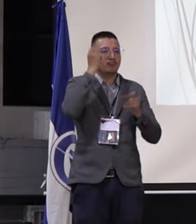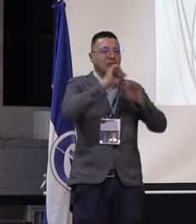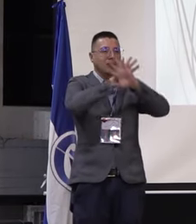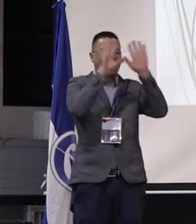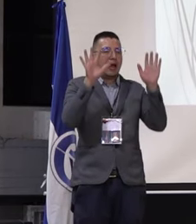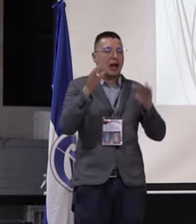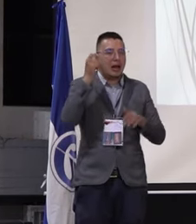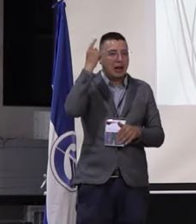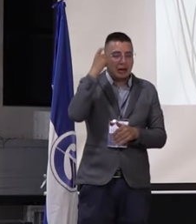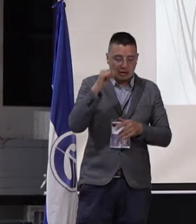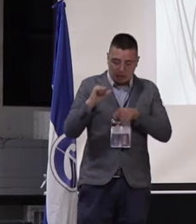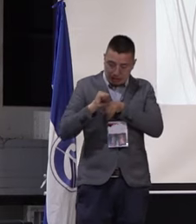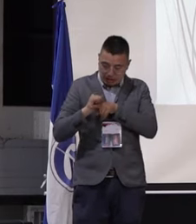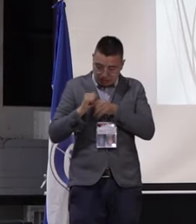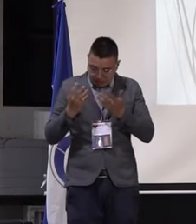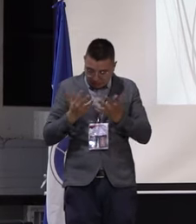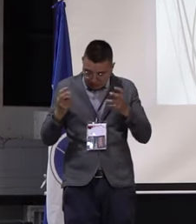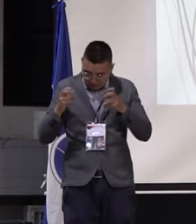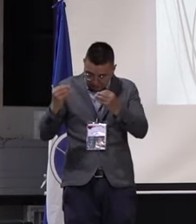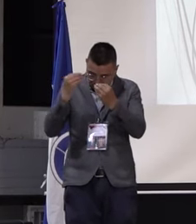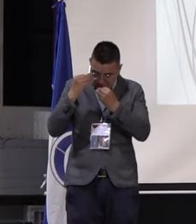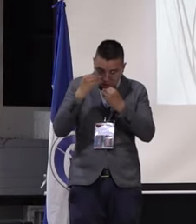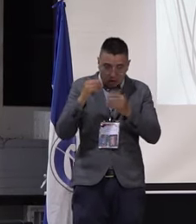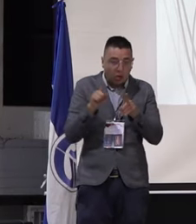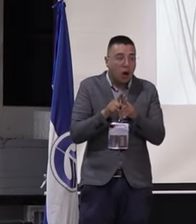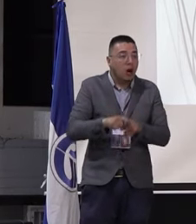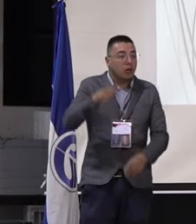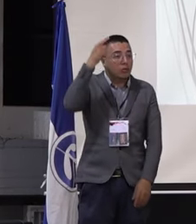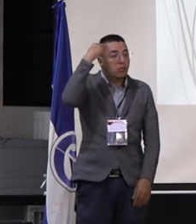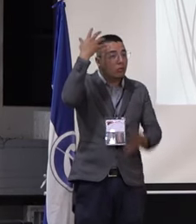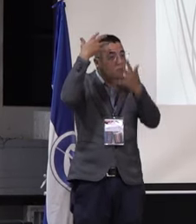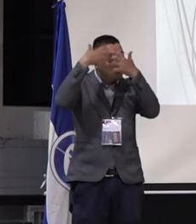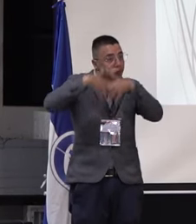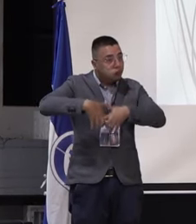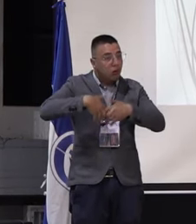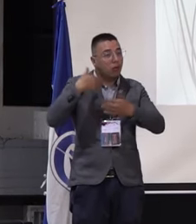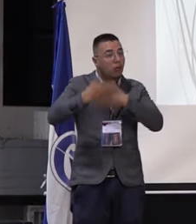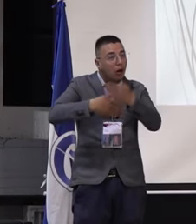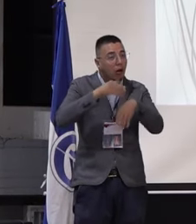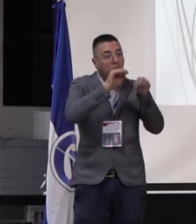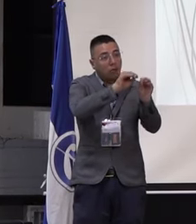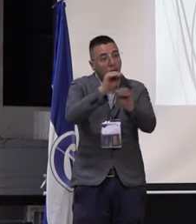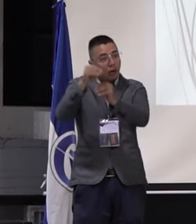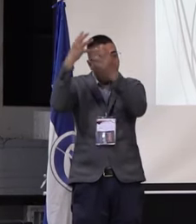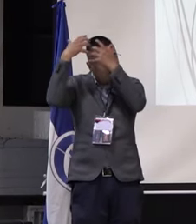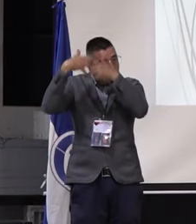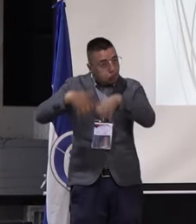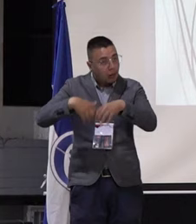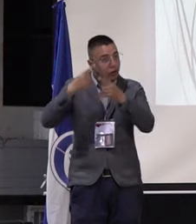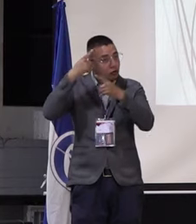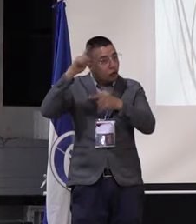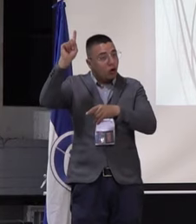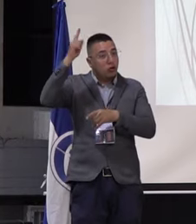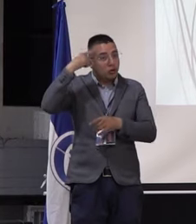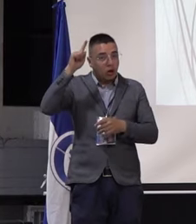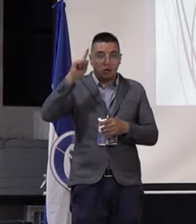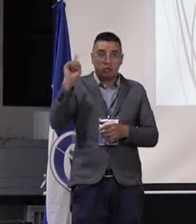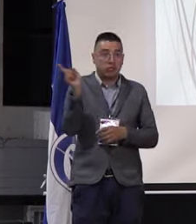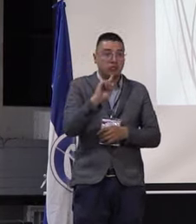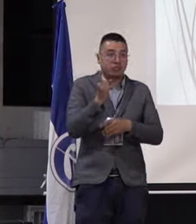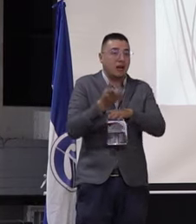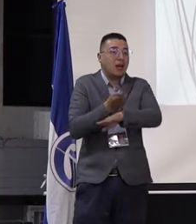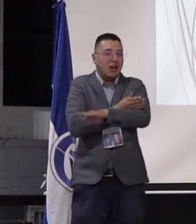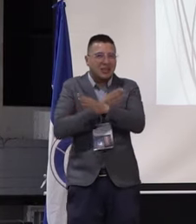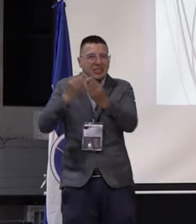ejercicio educativo no es un ejercicio mecánico de enseñanza, eso lo valoramos por nuestra formación en esta universidad